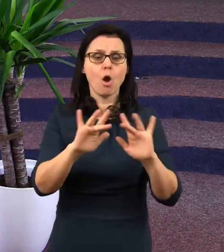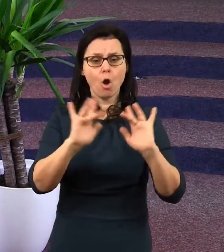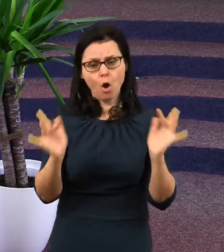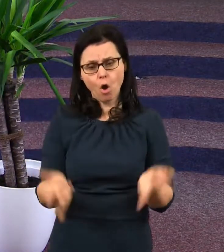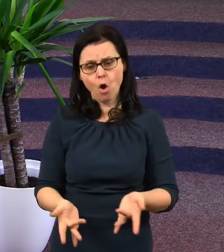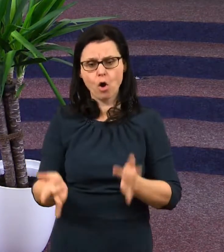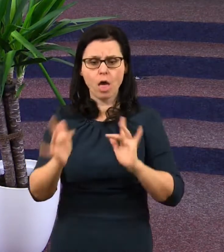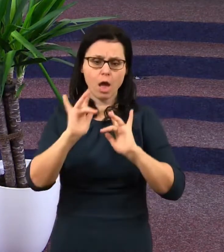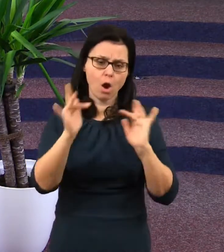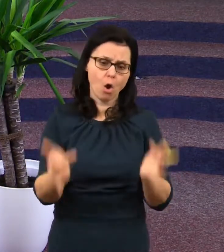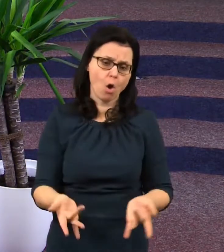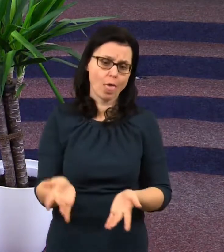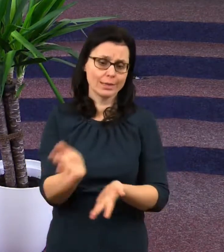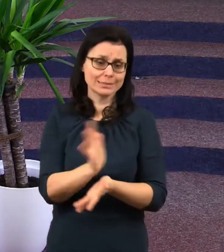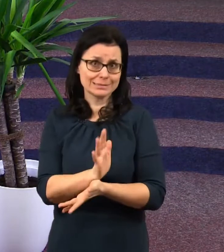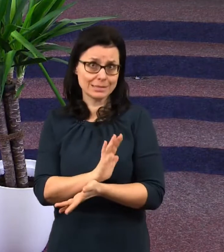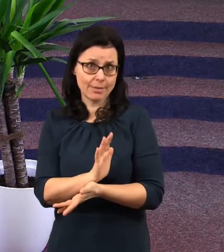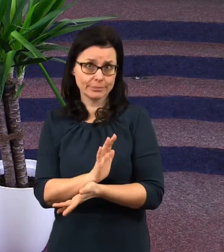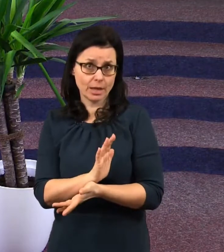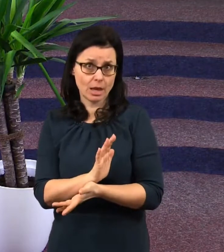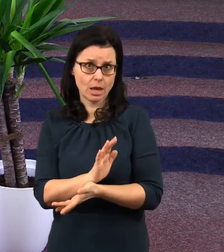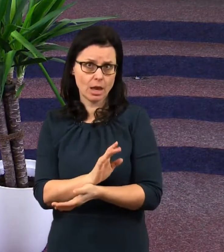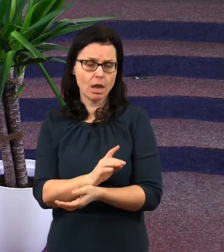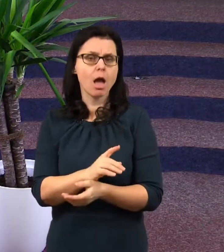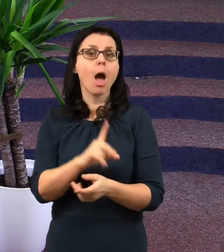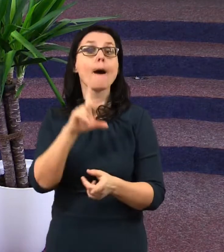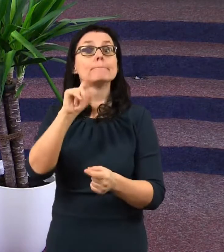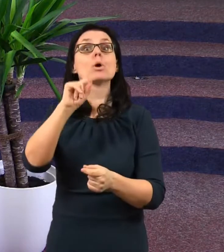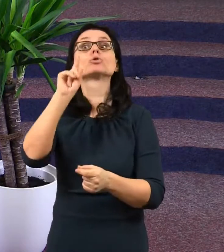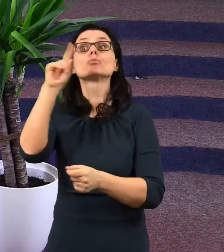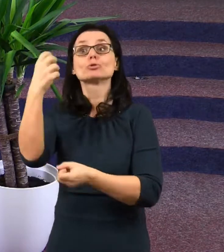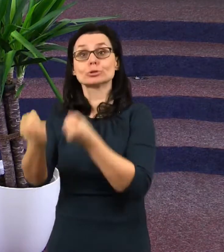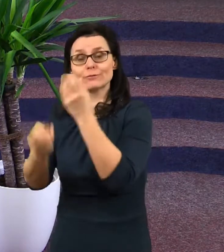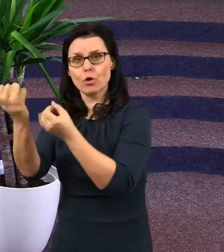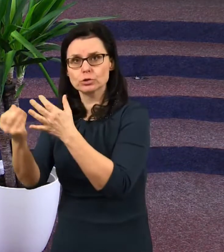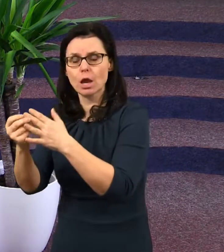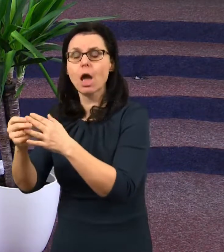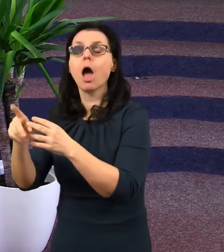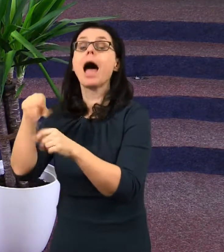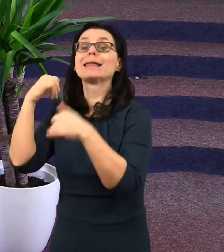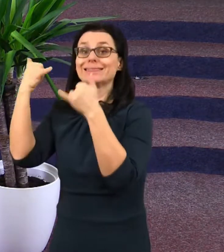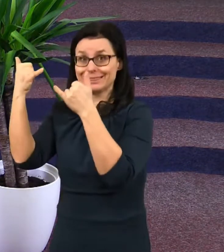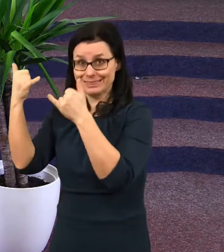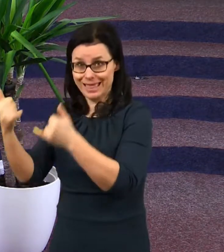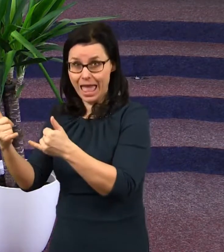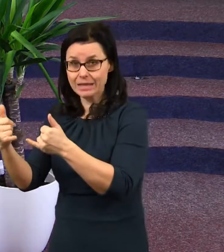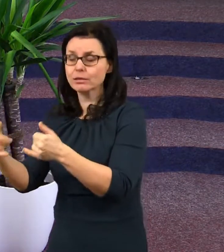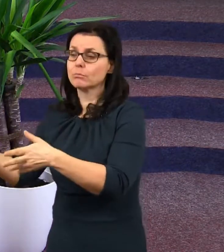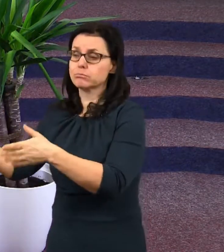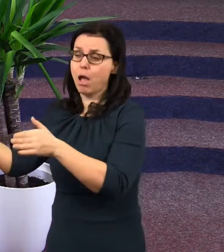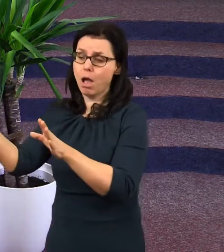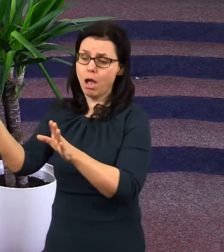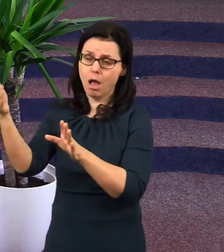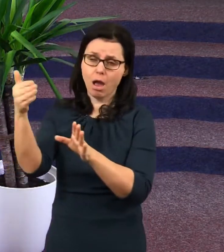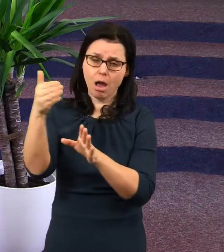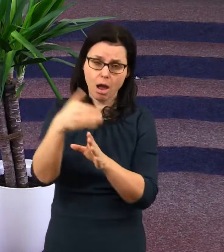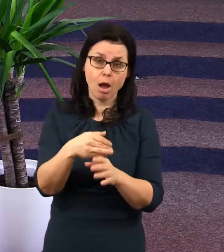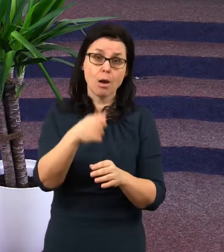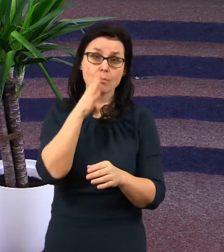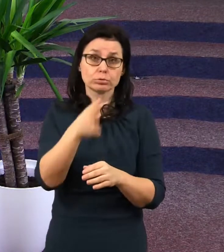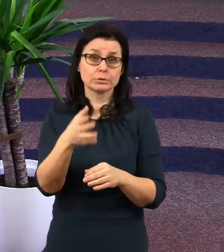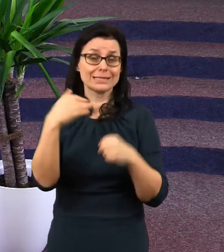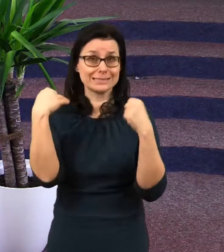a pustá. A tak bude vypadat i naše země poté, co na ní padne těch sedm